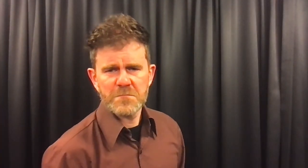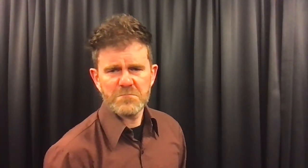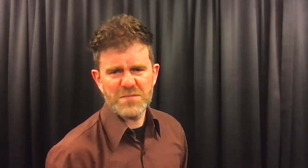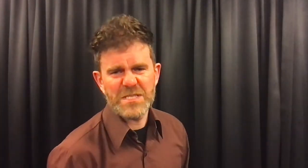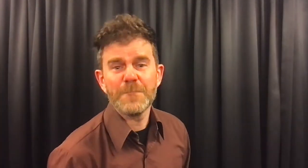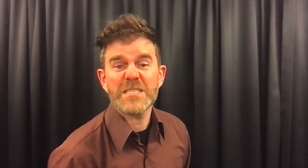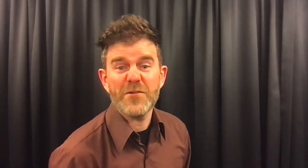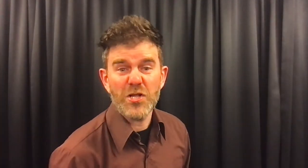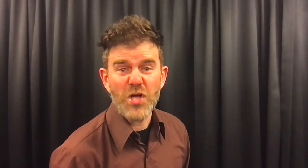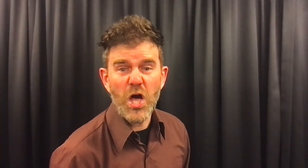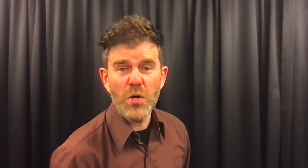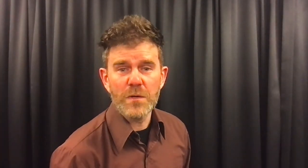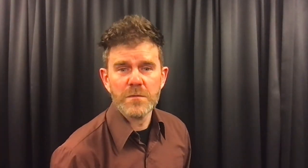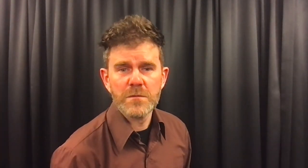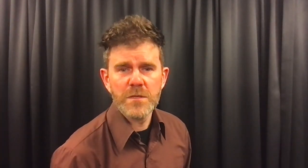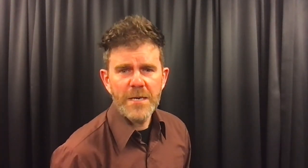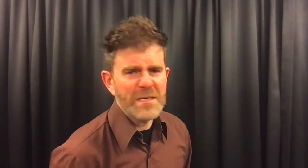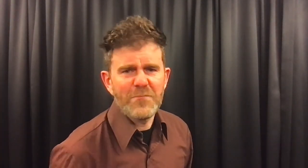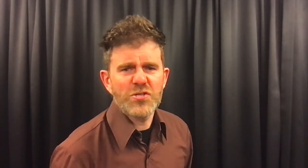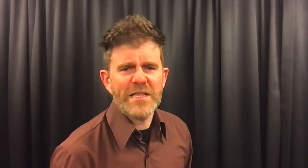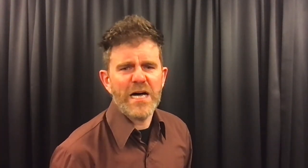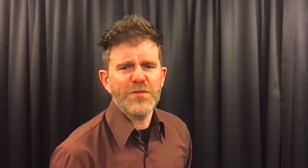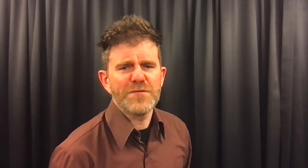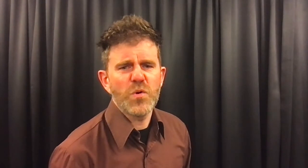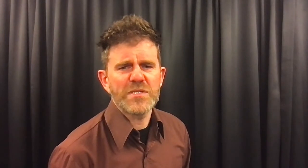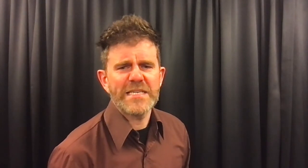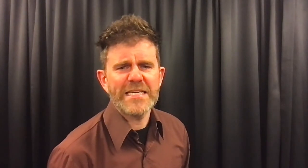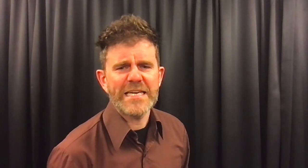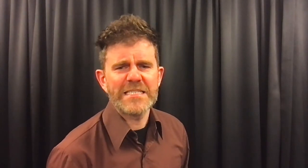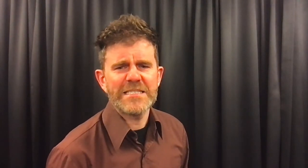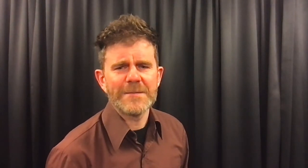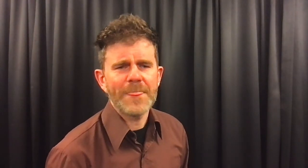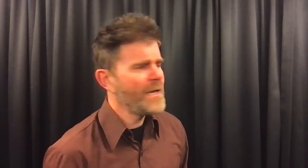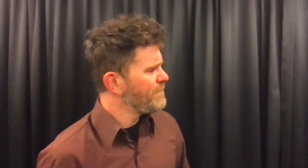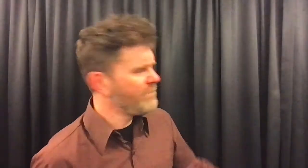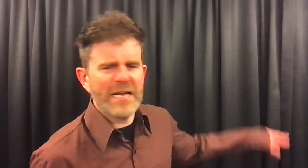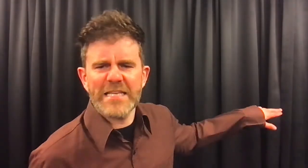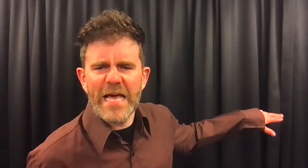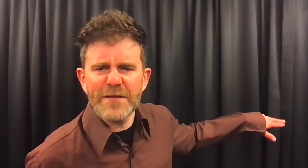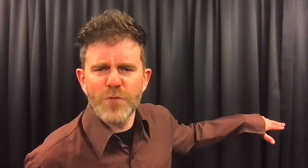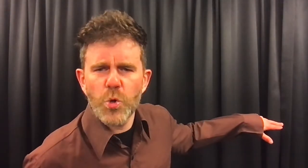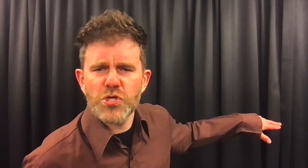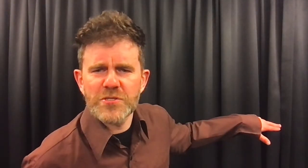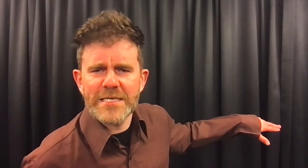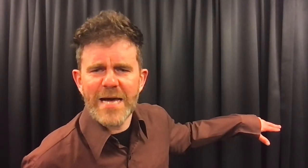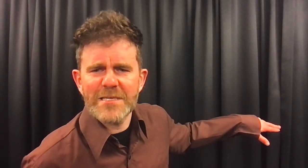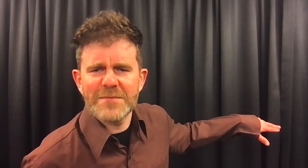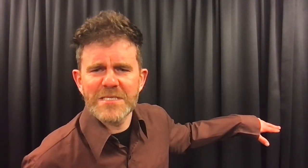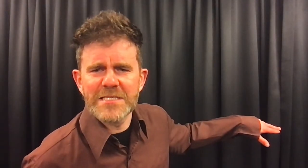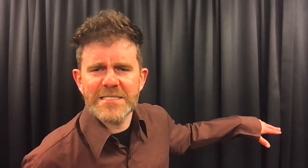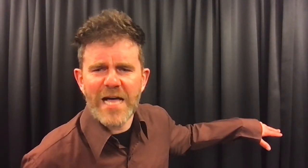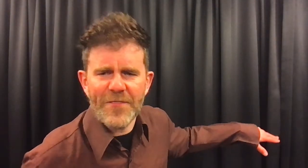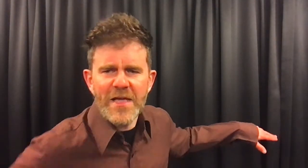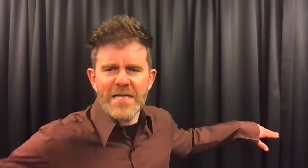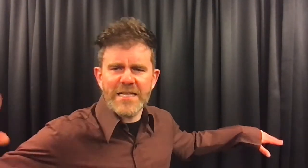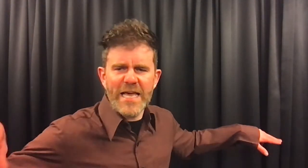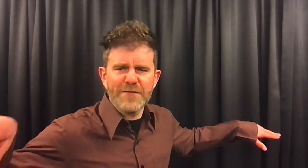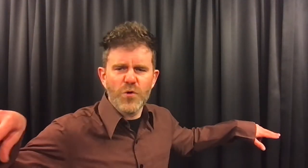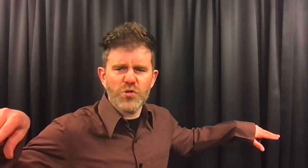Misschien was hij wel aan het huilen. Maar dan moesten de andere vogels zeker niet zien. Maar het kleine vogeltje zonder naam had hem zien staan. Het kleine vogeltje